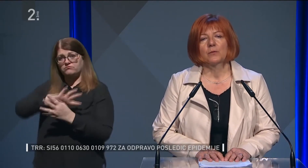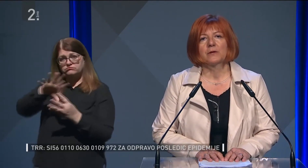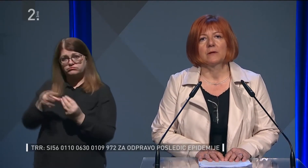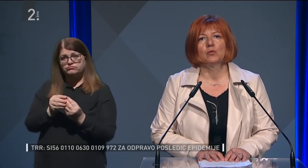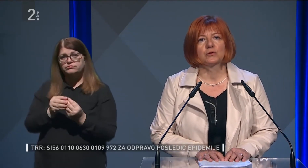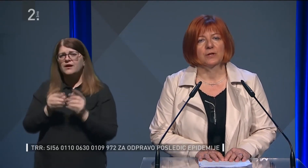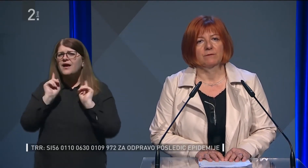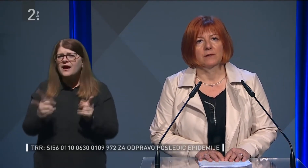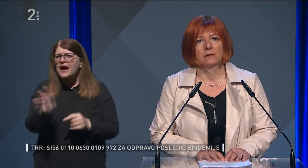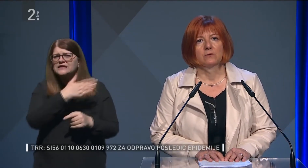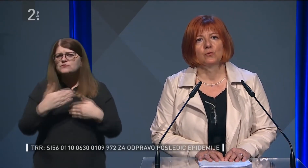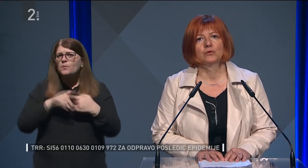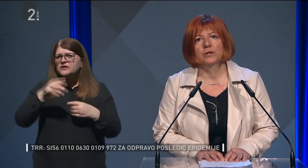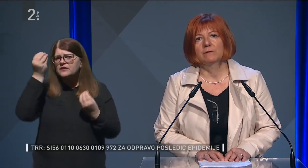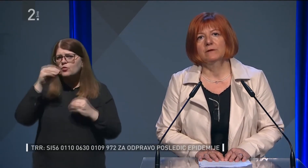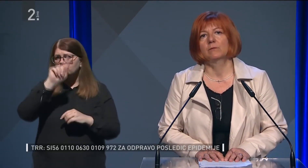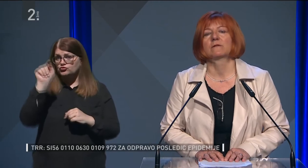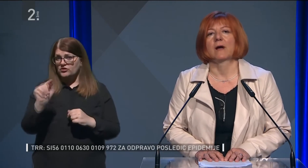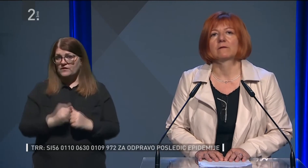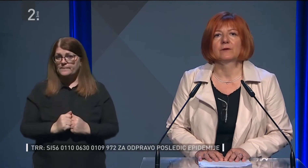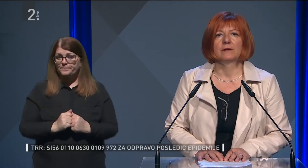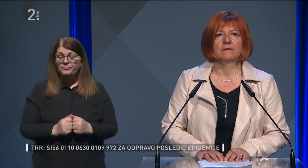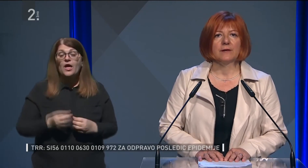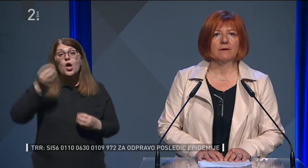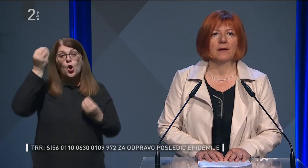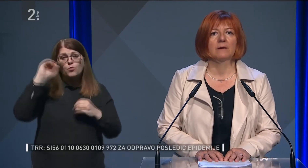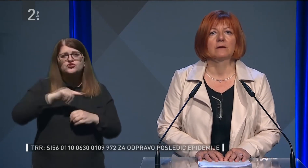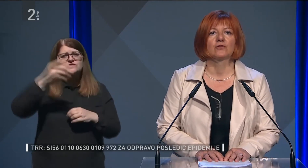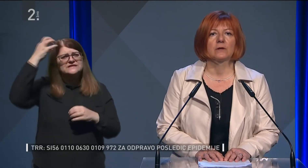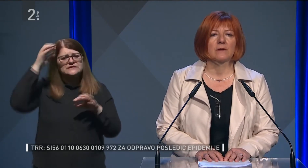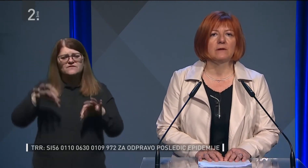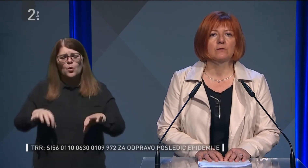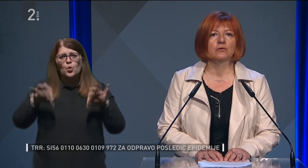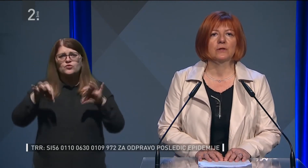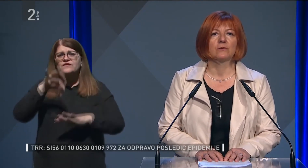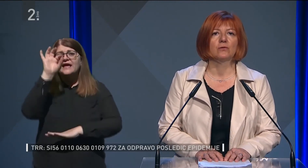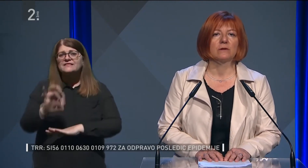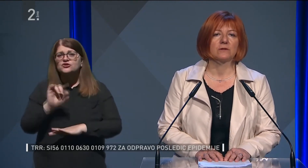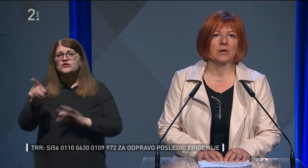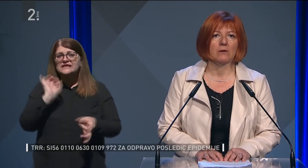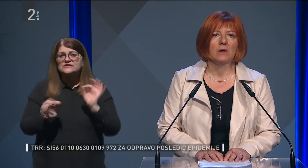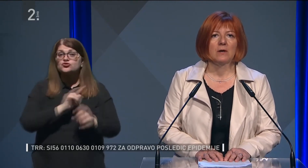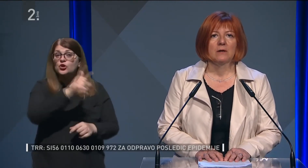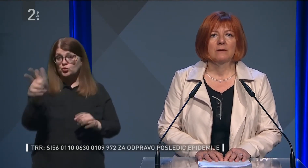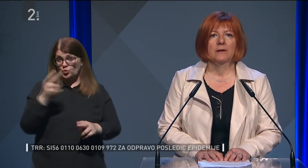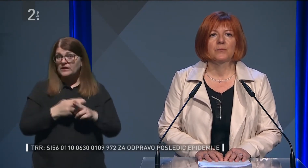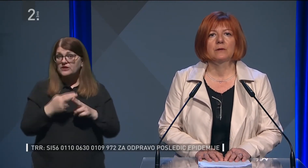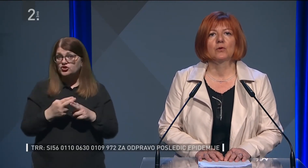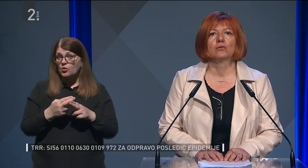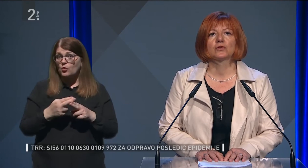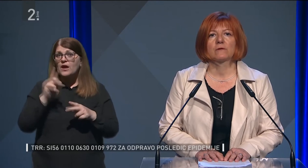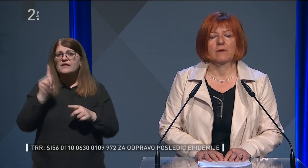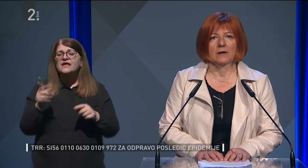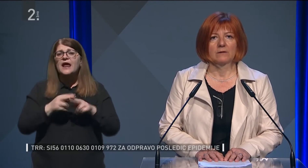Kaj smo pri tem upoštevali? Upoštevali smo znanstvene izledke, načrte in izkušnje drugih držav, ter